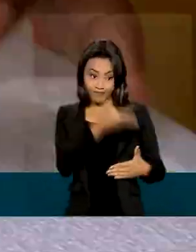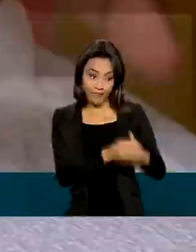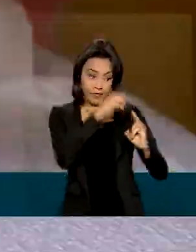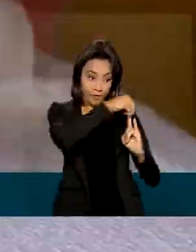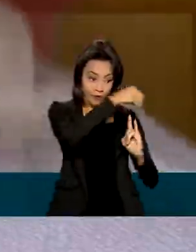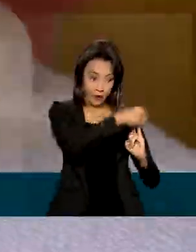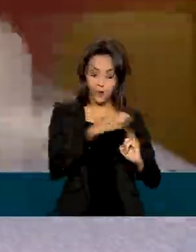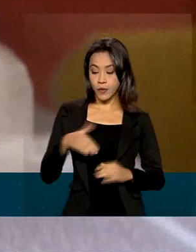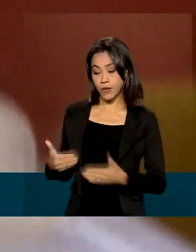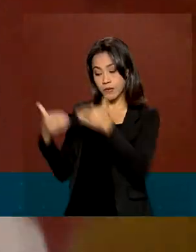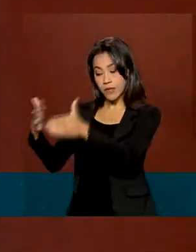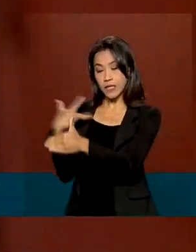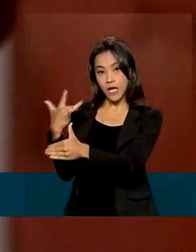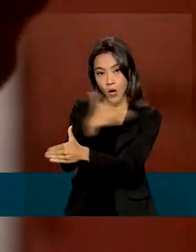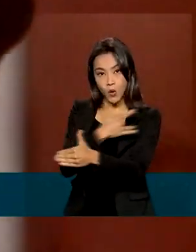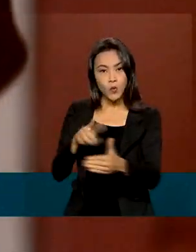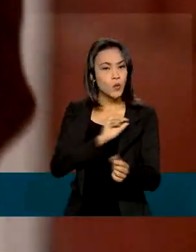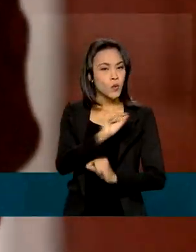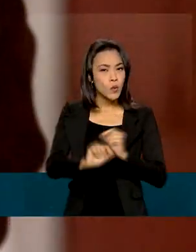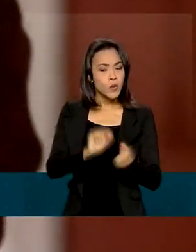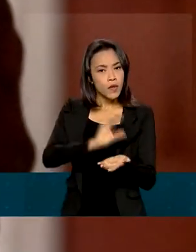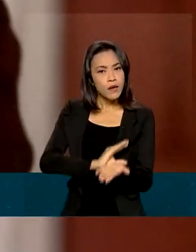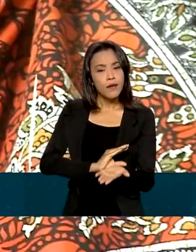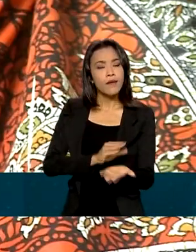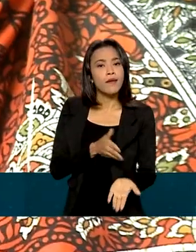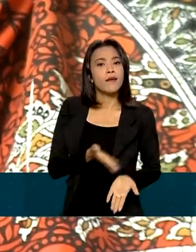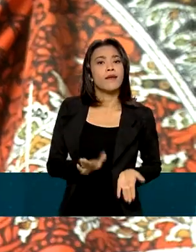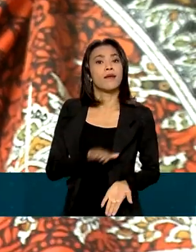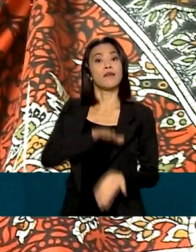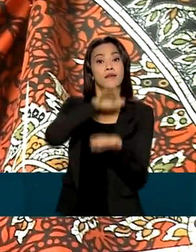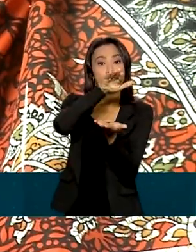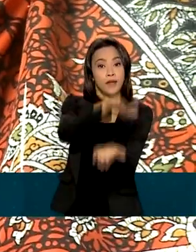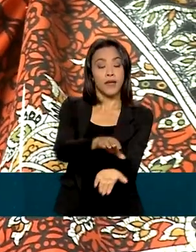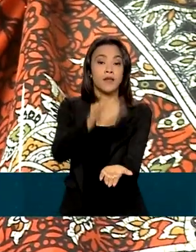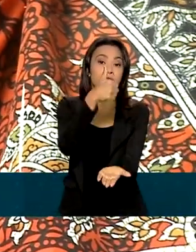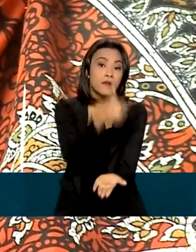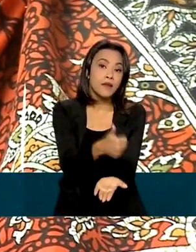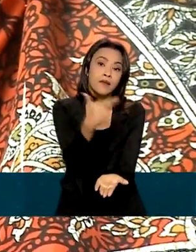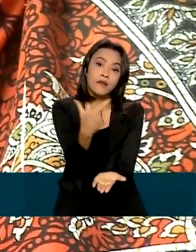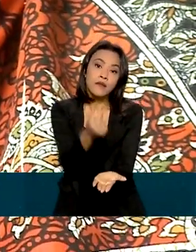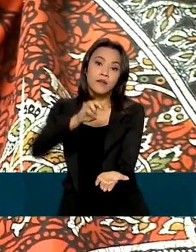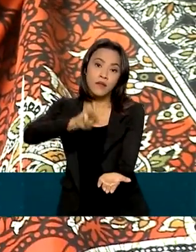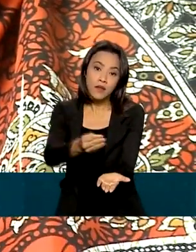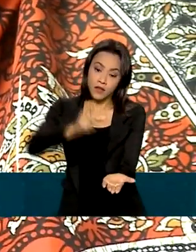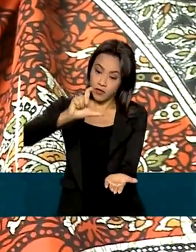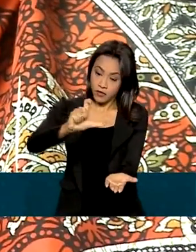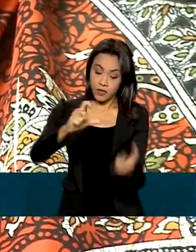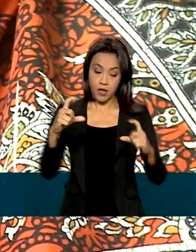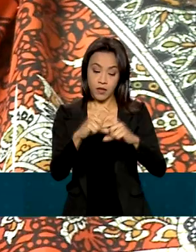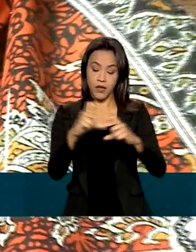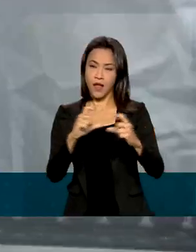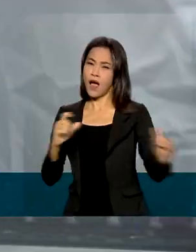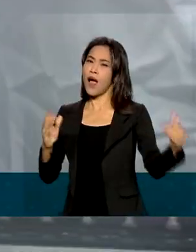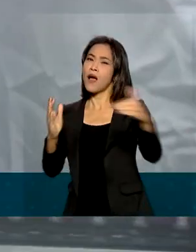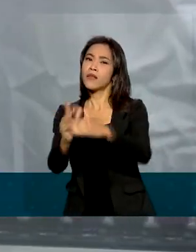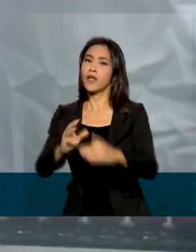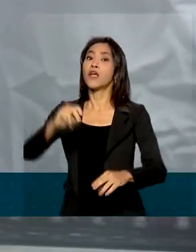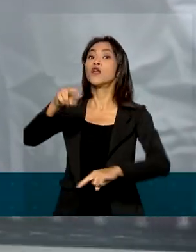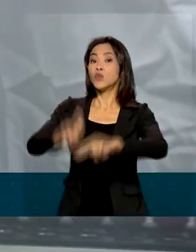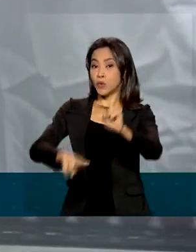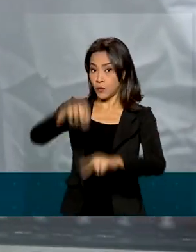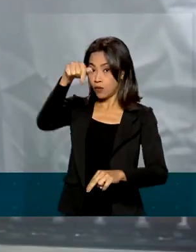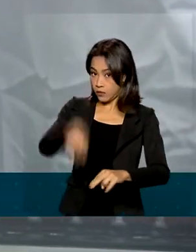da Saúde prevê a entrega de 120 milhões de doses de vacinas da AstraZeneca até junho deste ano.